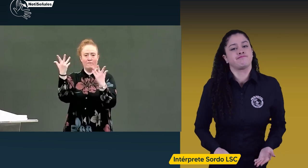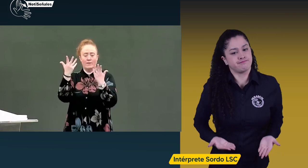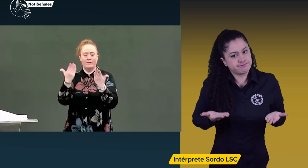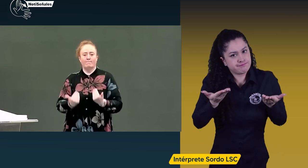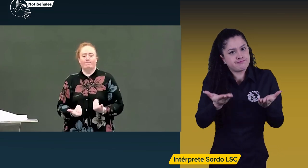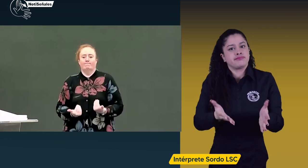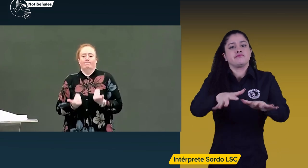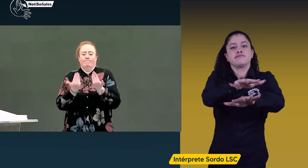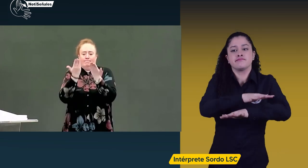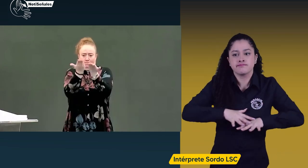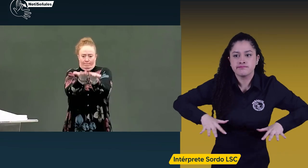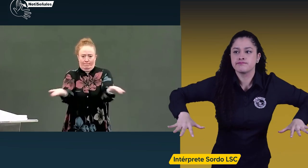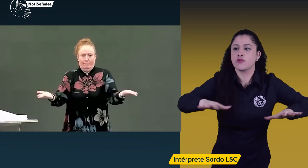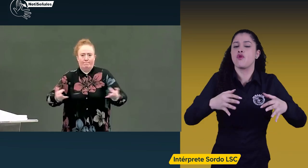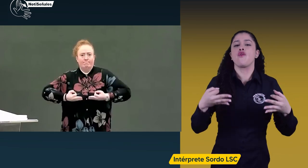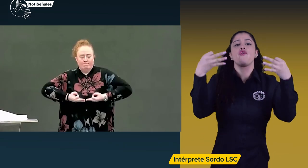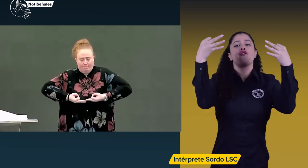mediante votación de los que están aquí.